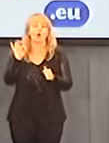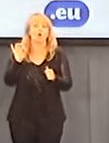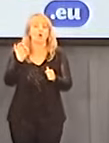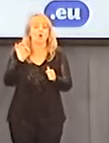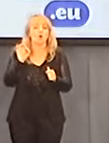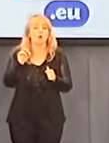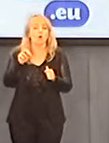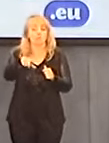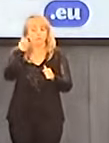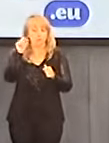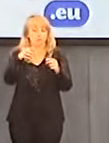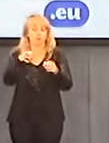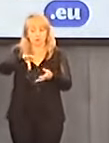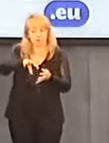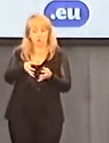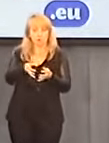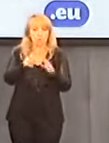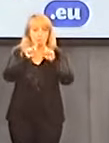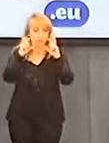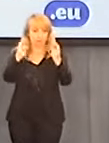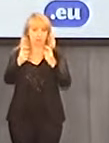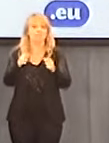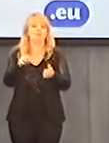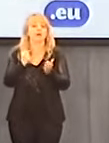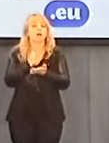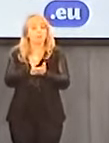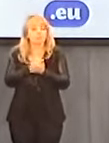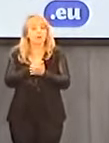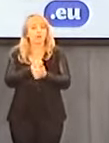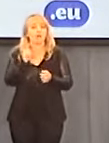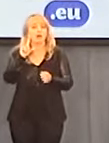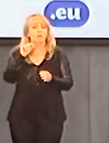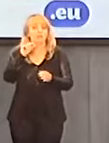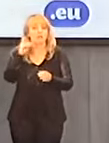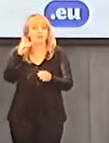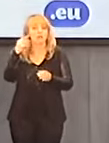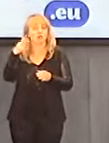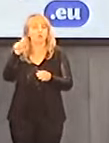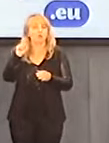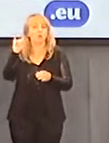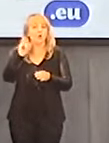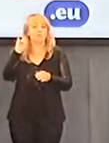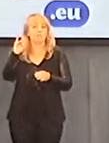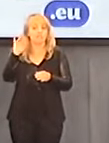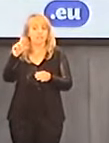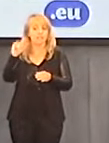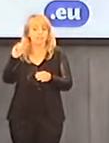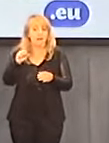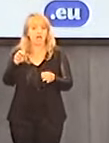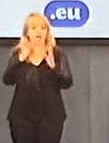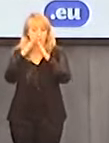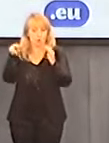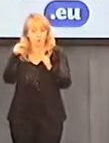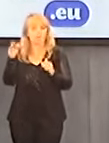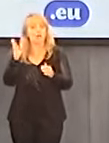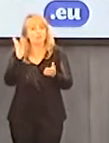zespołu parlamentarnego do spraw pedofili w kościele. Zorganizujemy